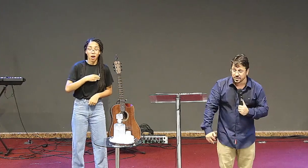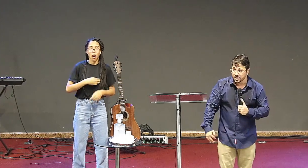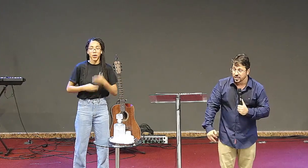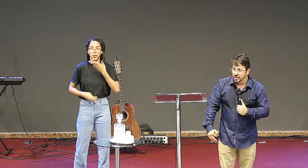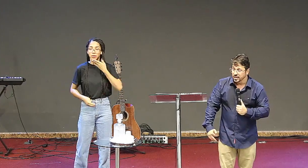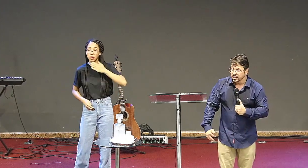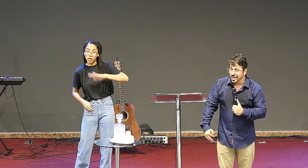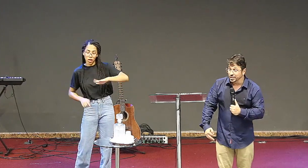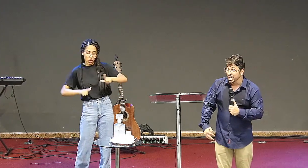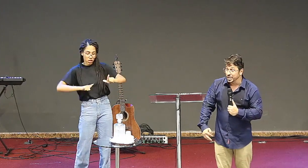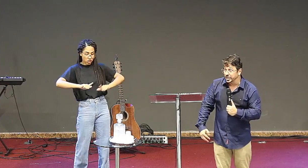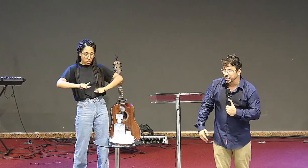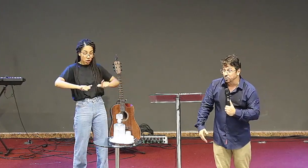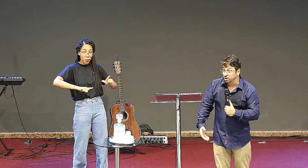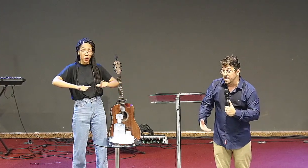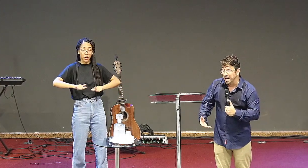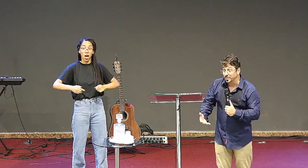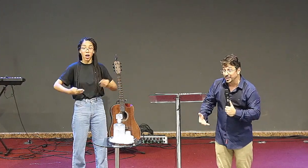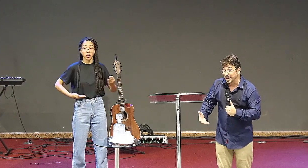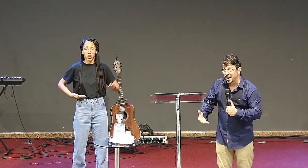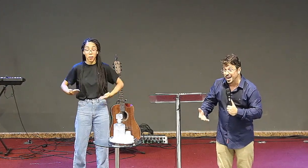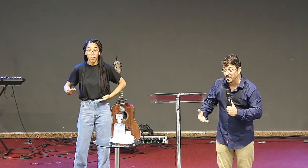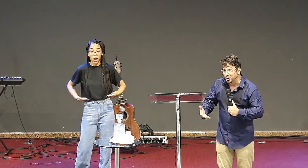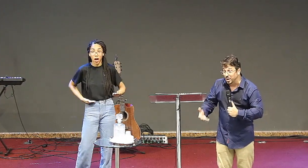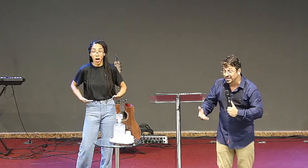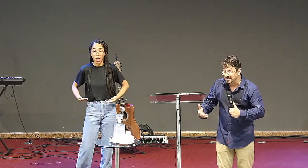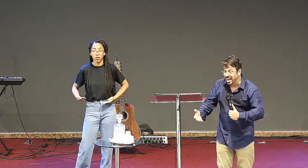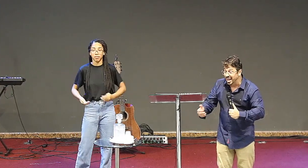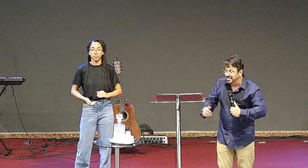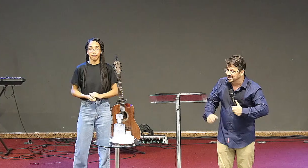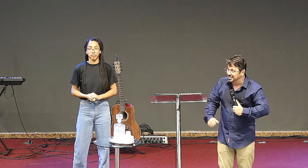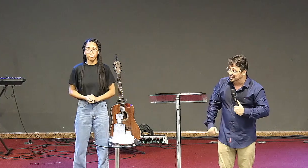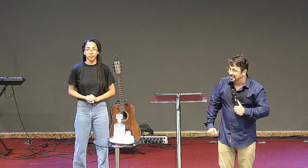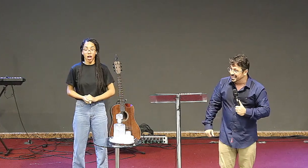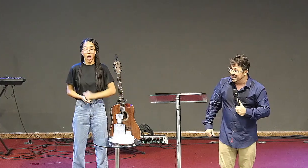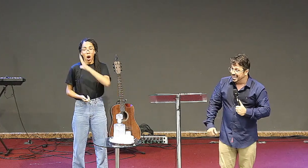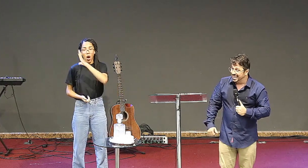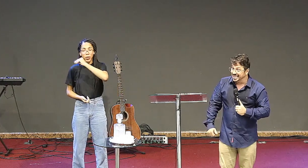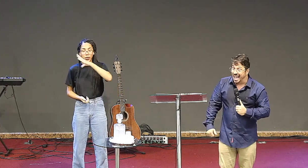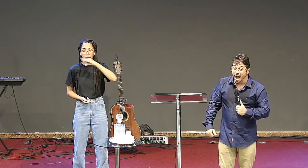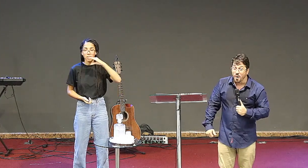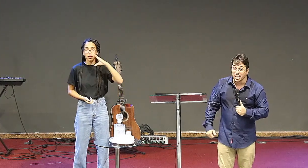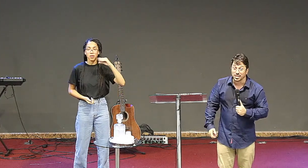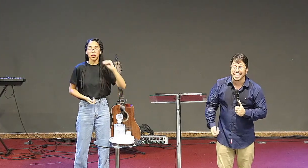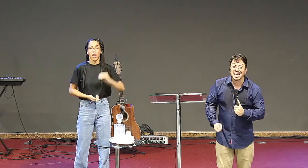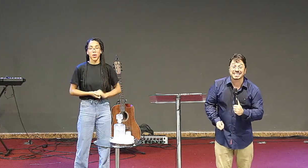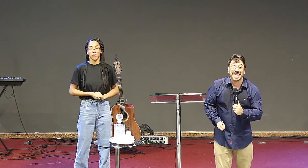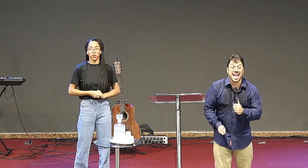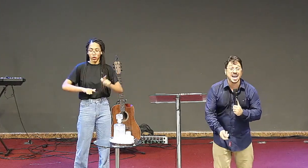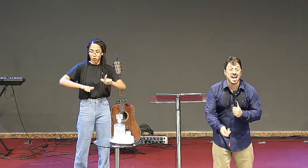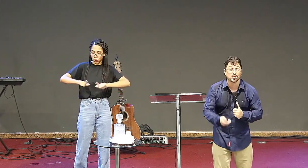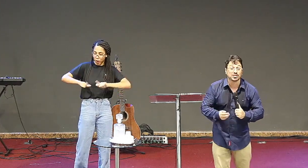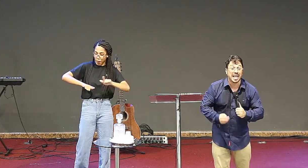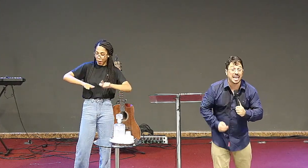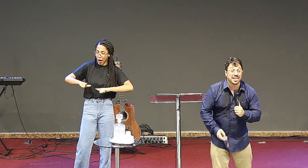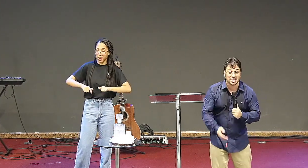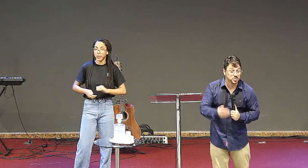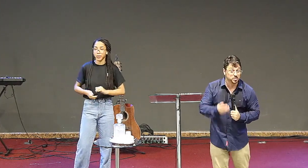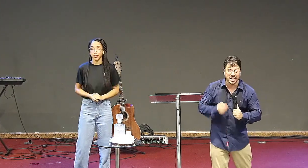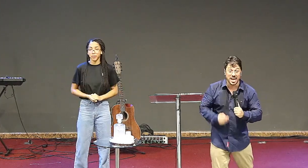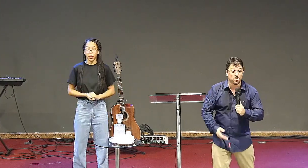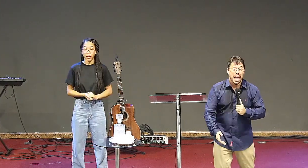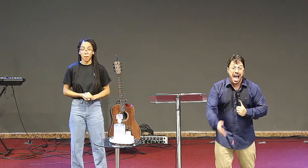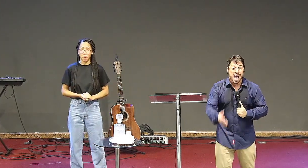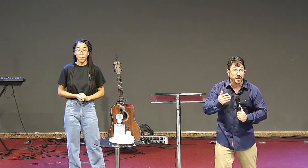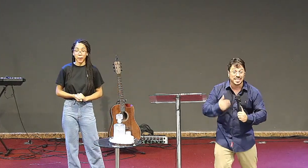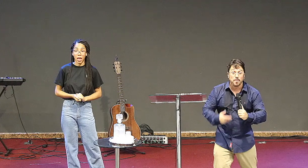tem gente aqui com chamado para trabalhar com adolescentes e está onde? está enterrando os talentos e